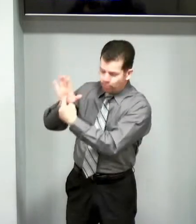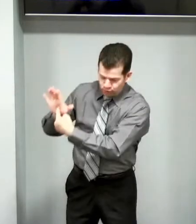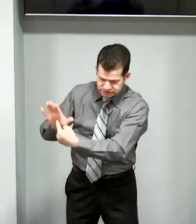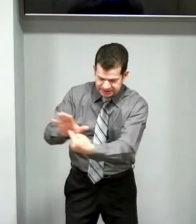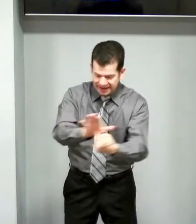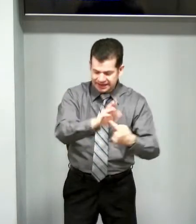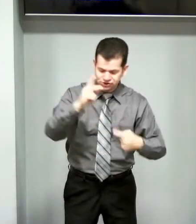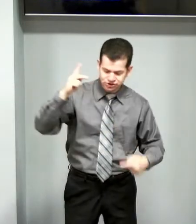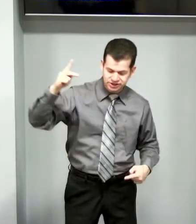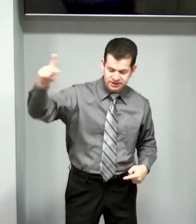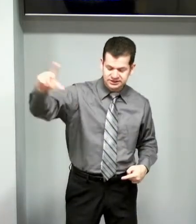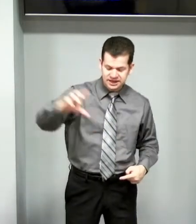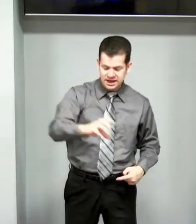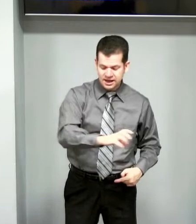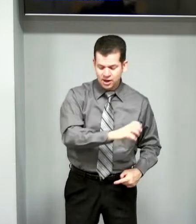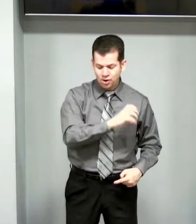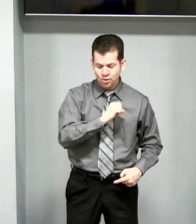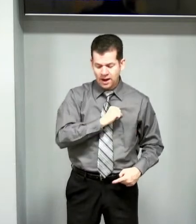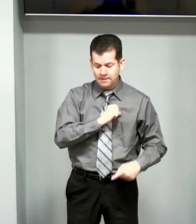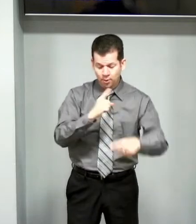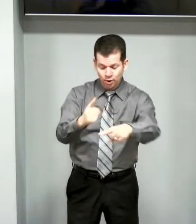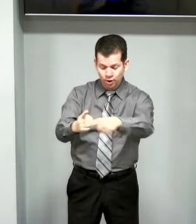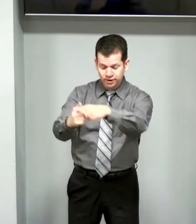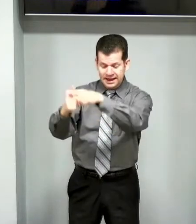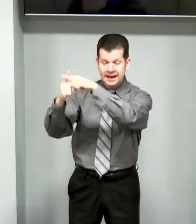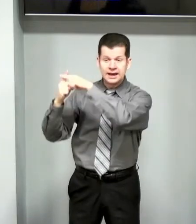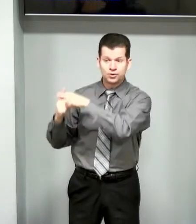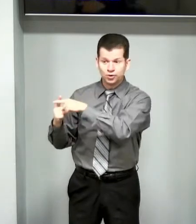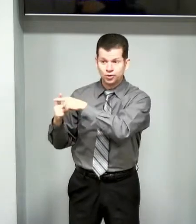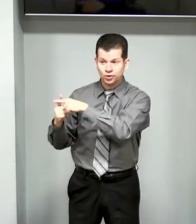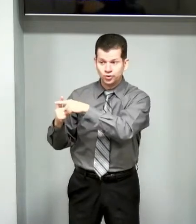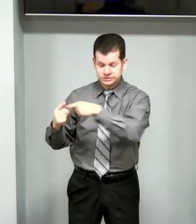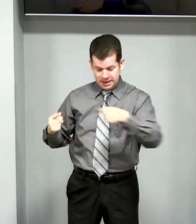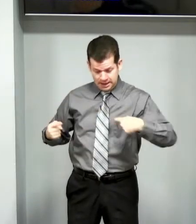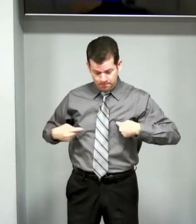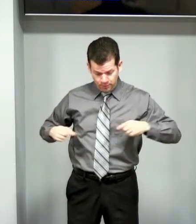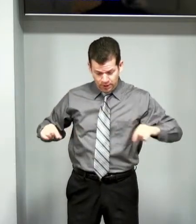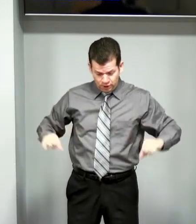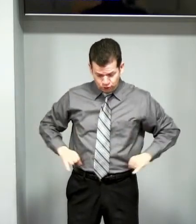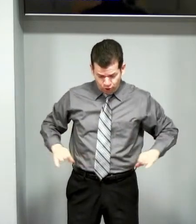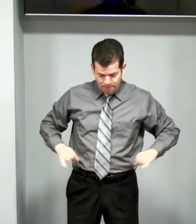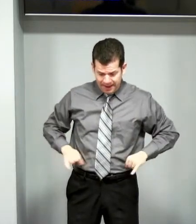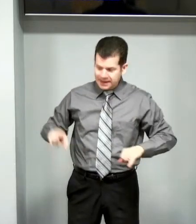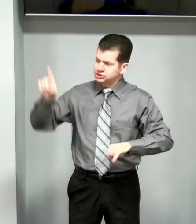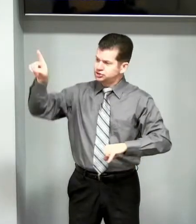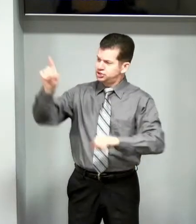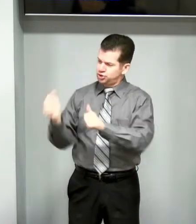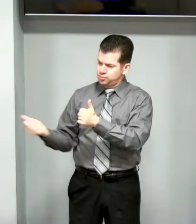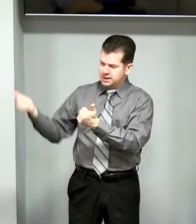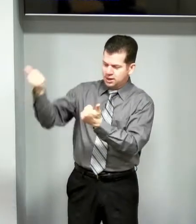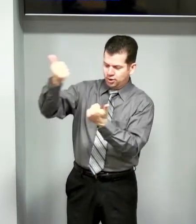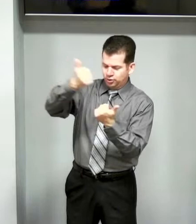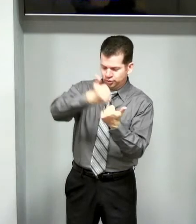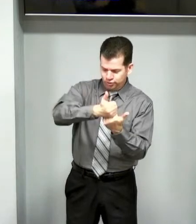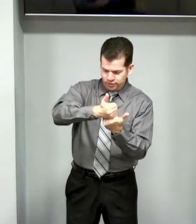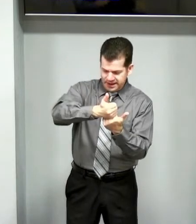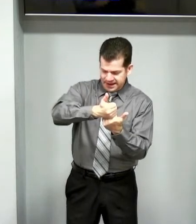Postaste teu amor na cruz, tomaste o teu lugar.